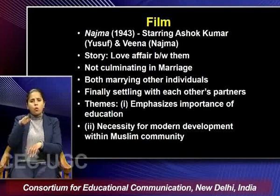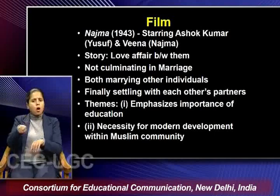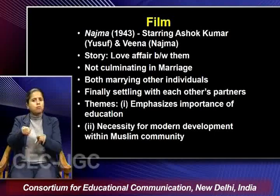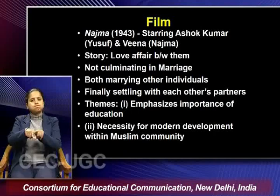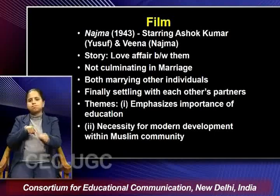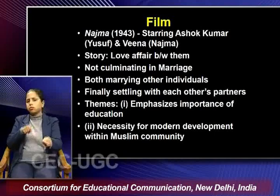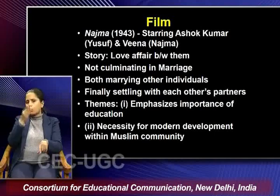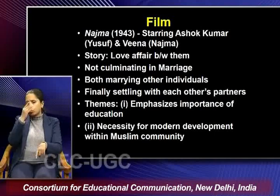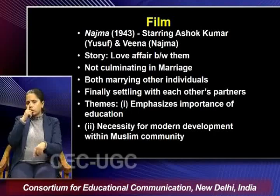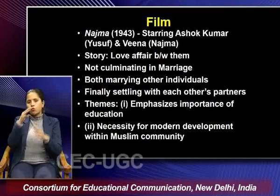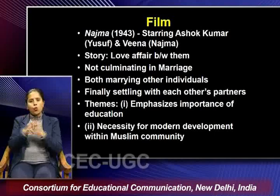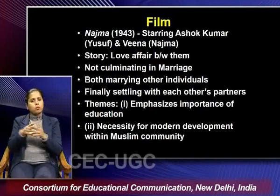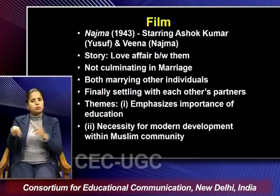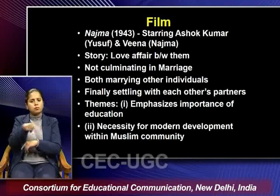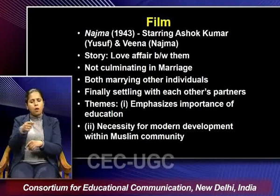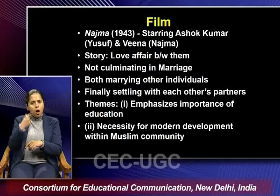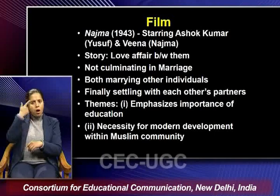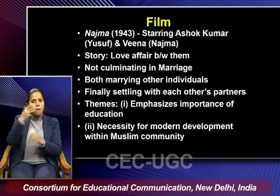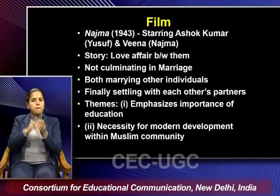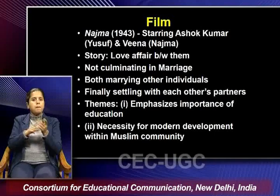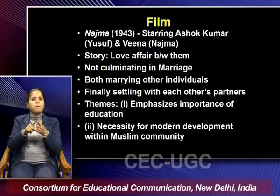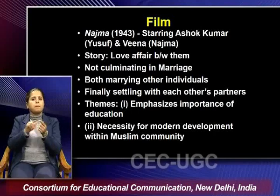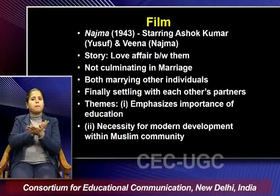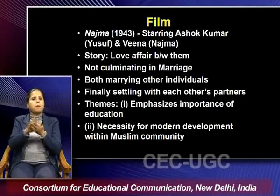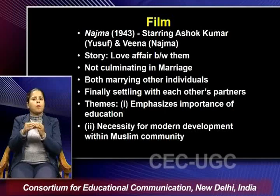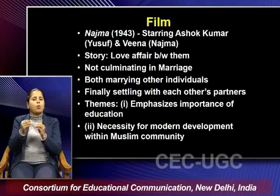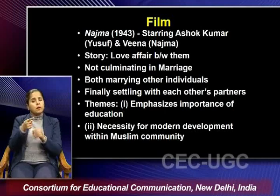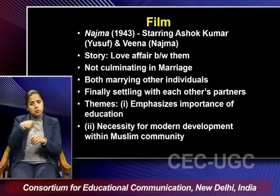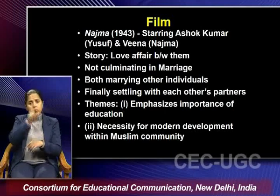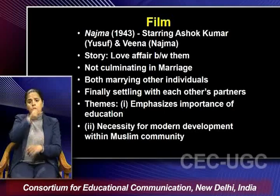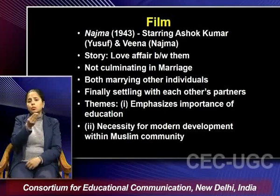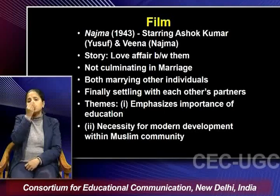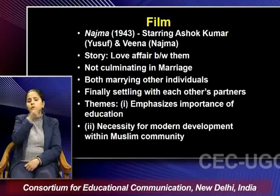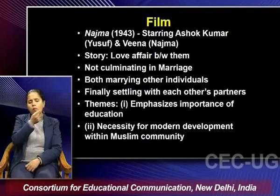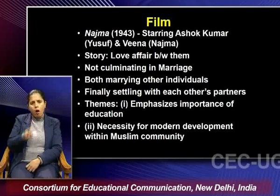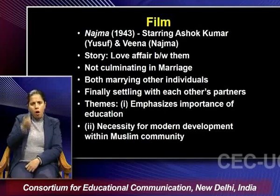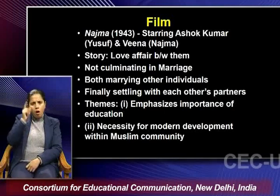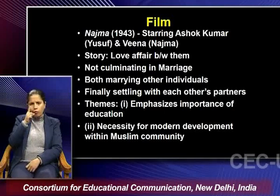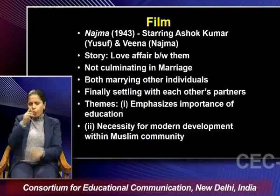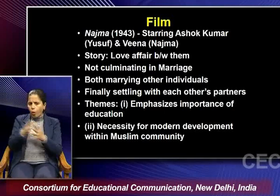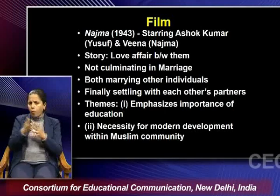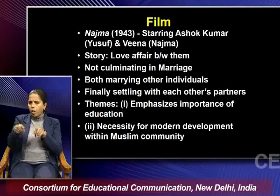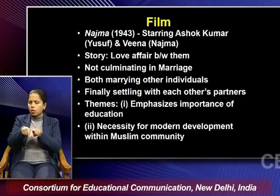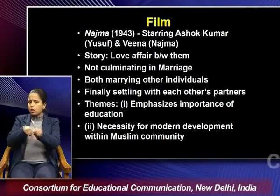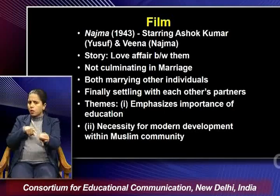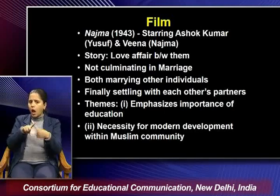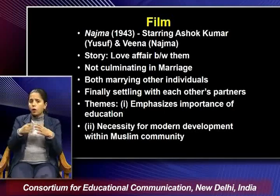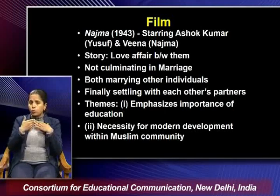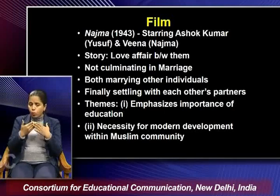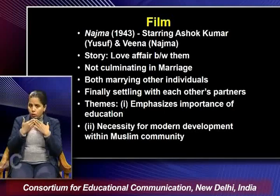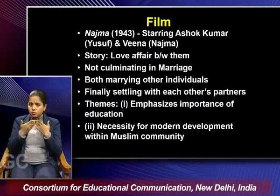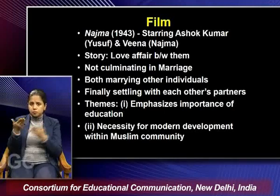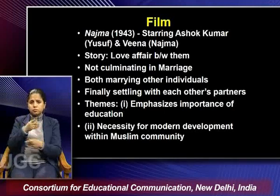being realized by mehbub khan who himself was a muslim and he realized that education is